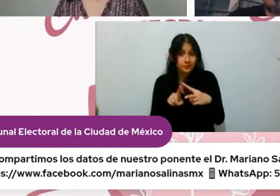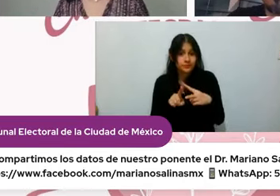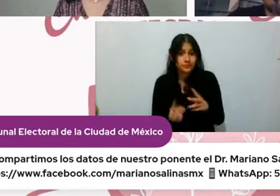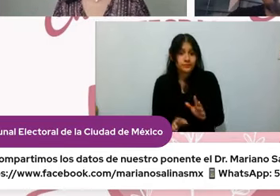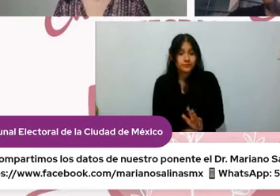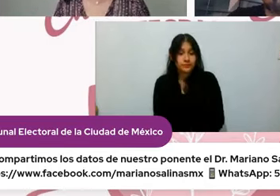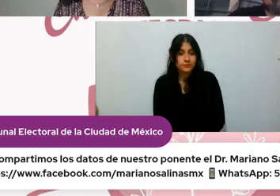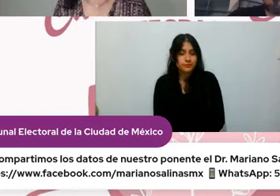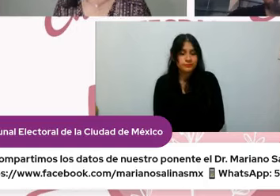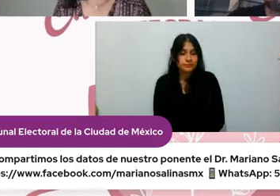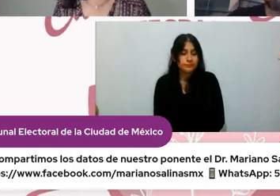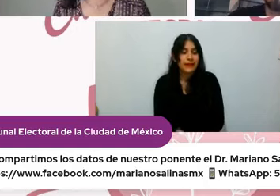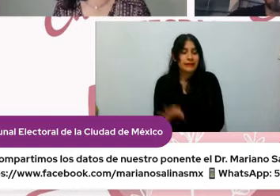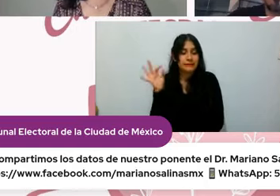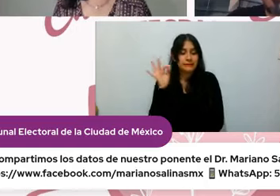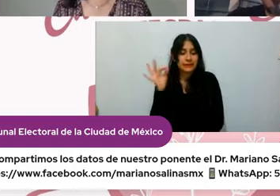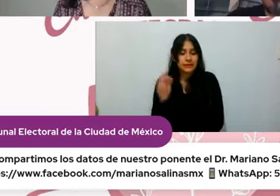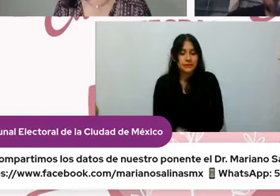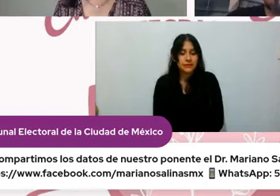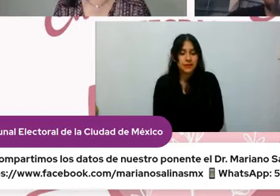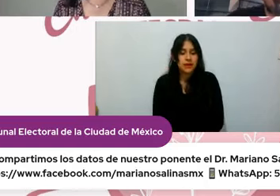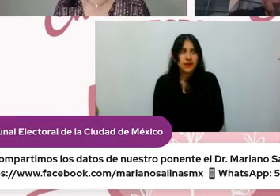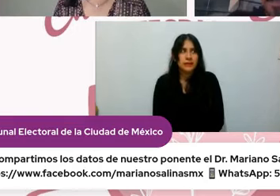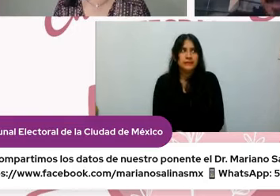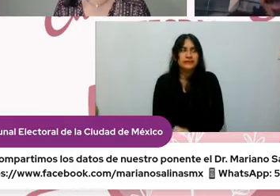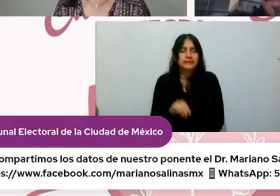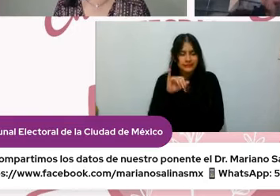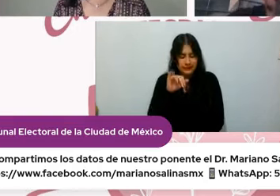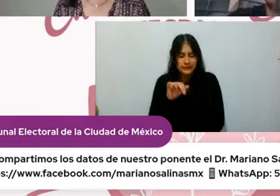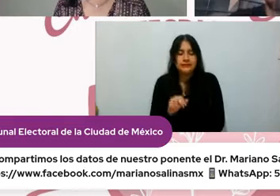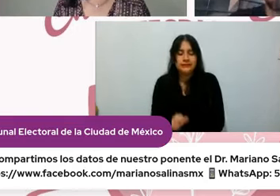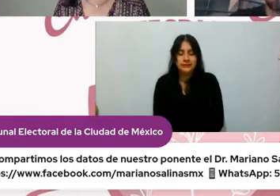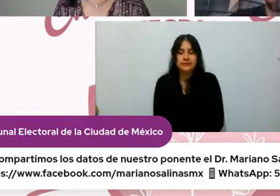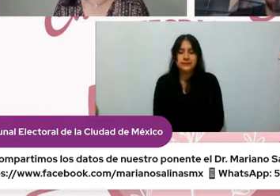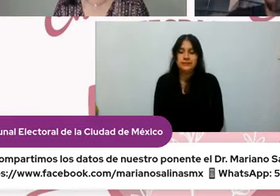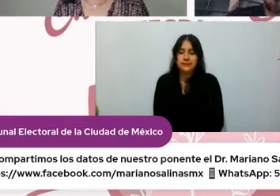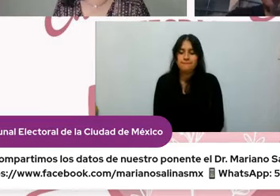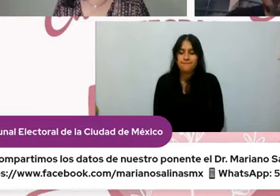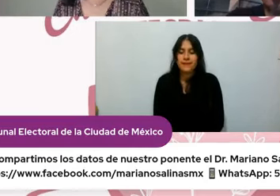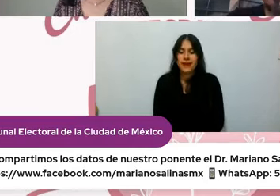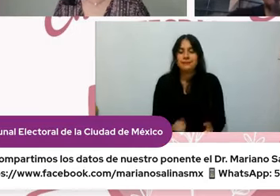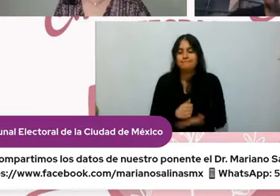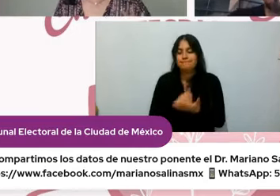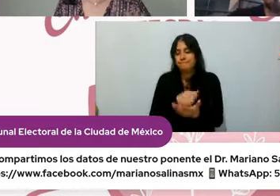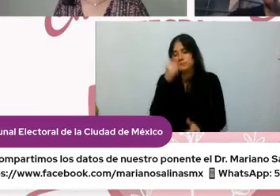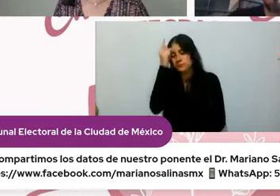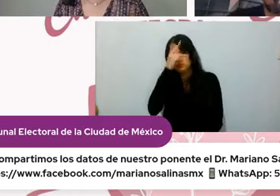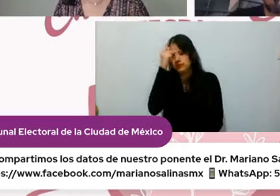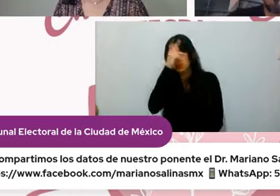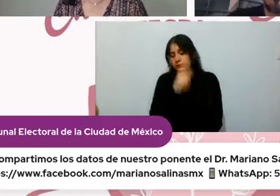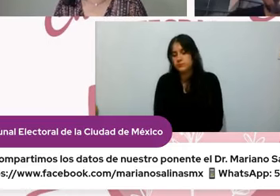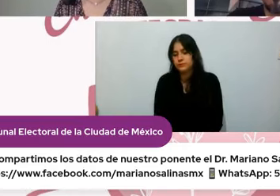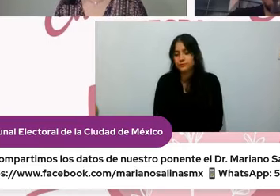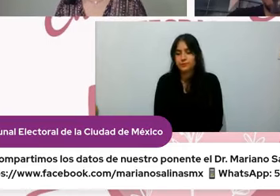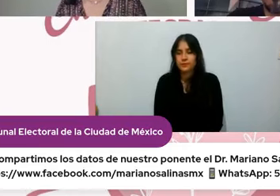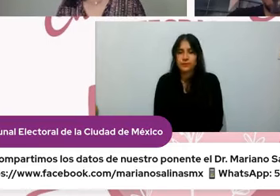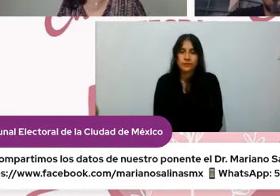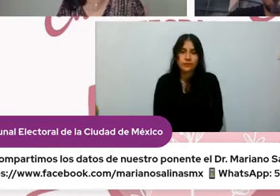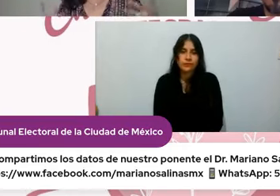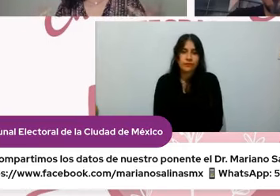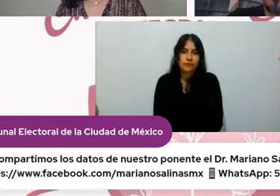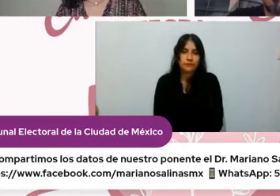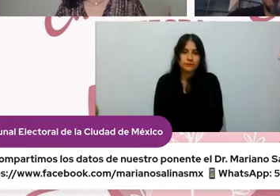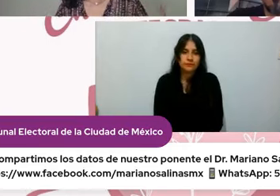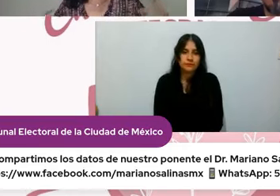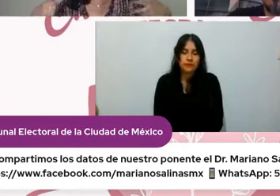híjole pues el acompañamiento profesional en todo en todo para todo antes de empezar